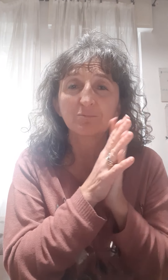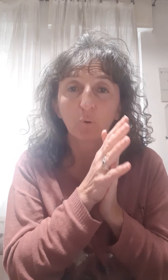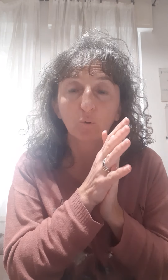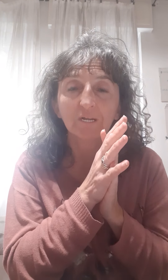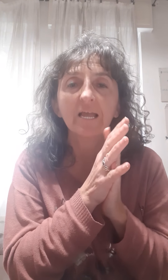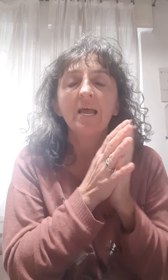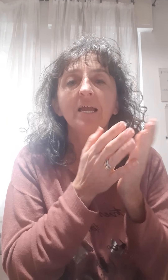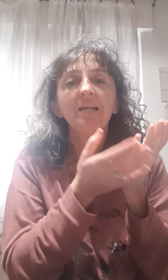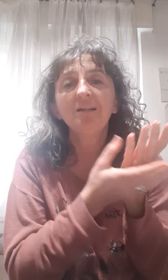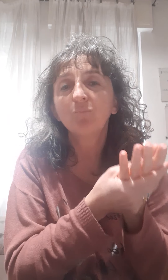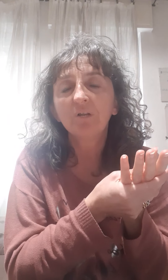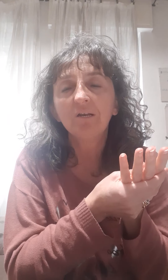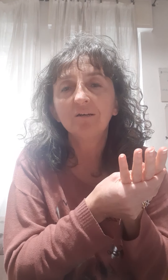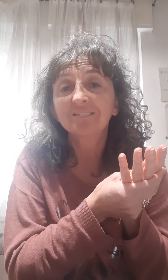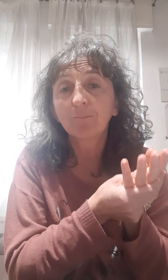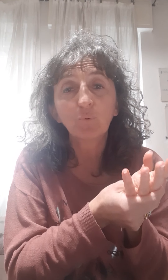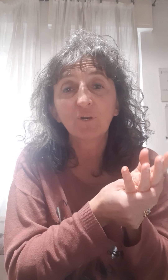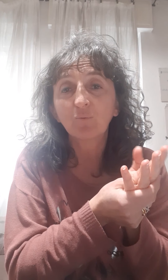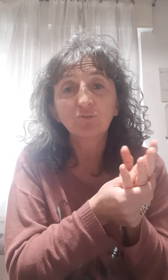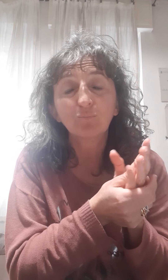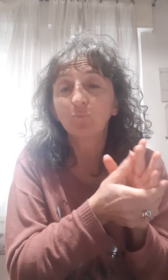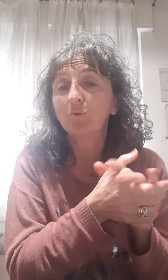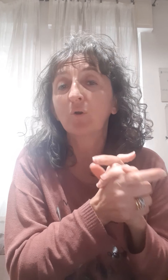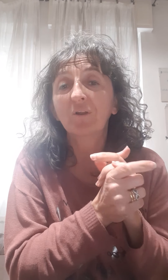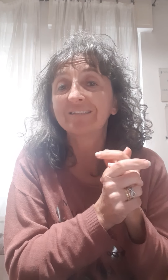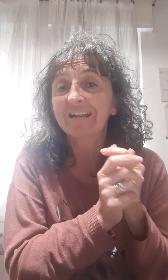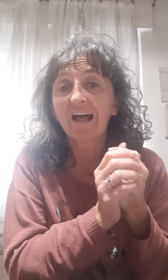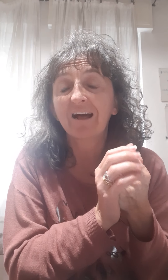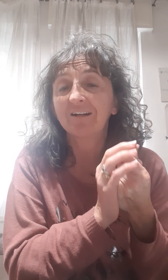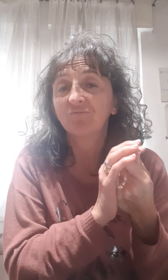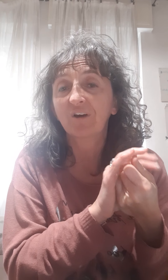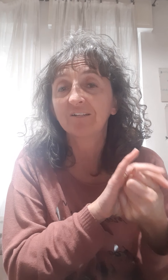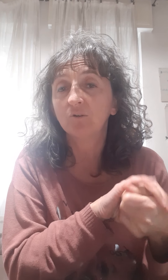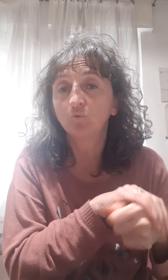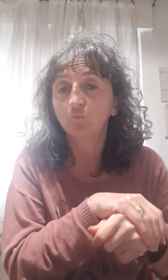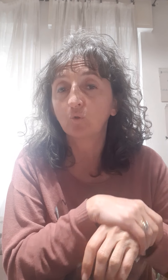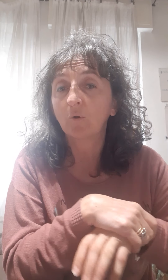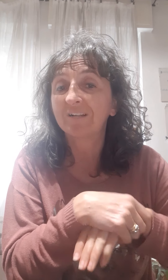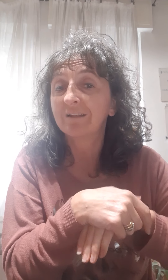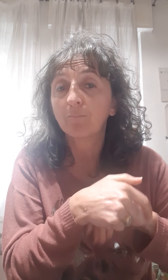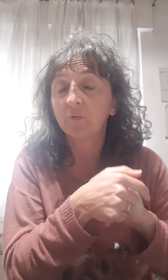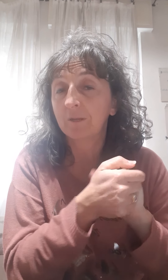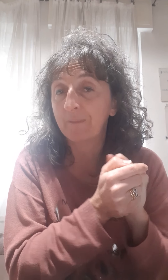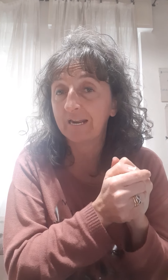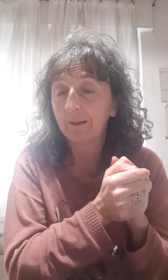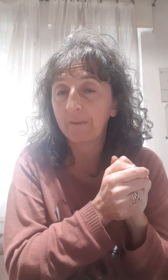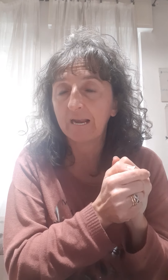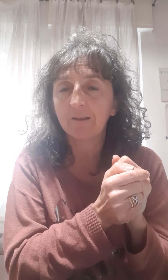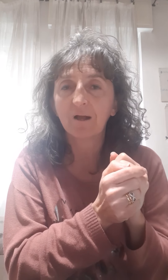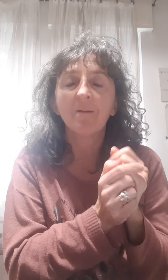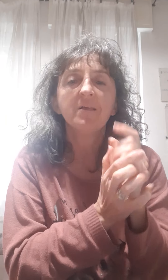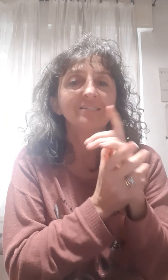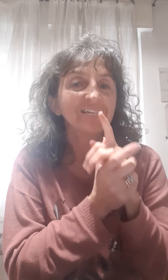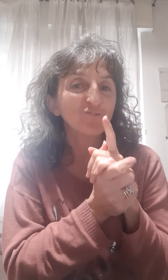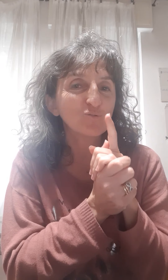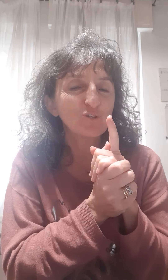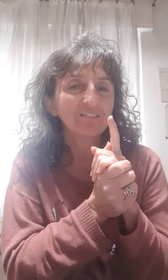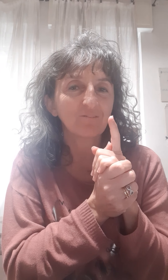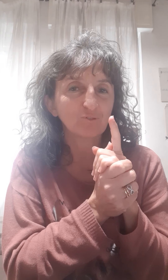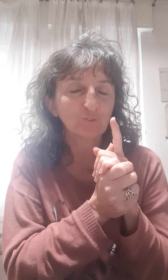sporche, il sapone a questo punto non andrà a fare del tutto, non andrà a pulire bene la pelle, ma se aggiungete al vostro